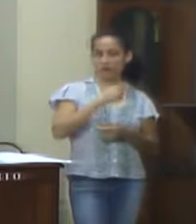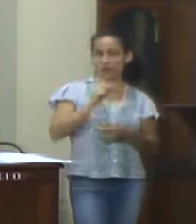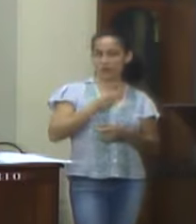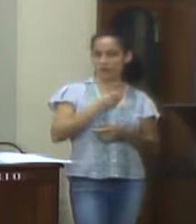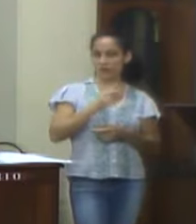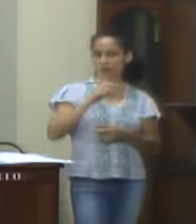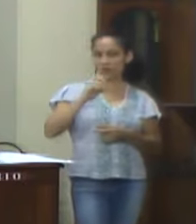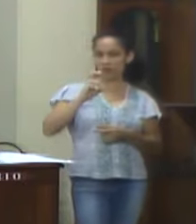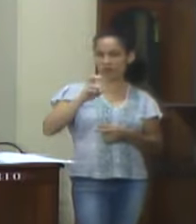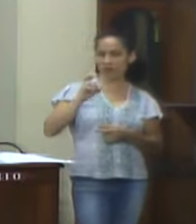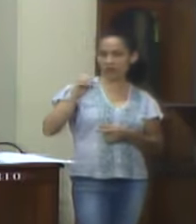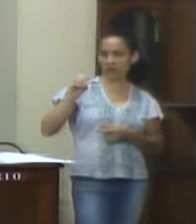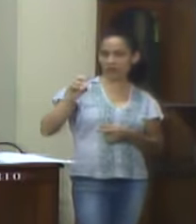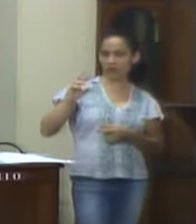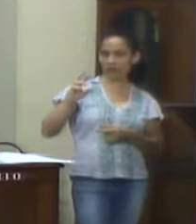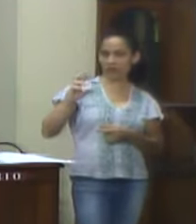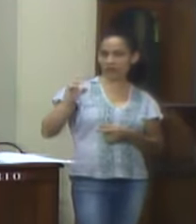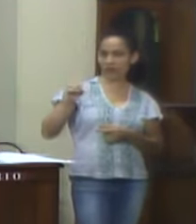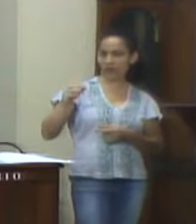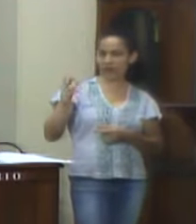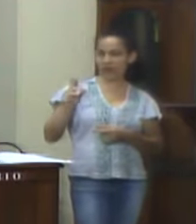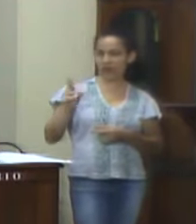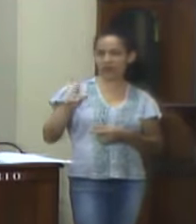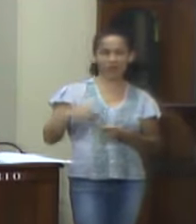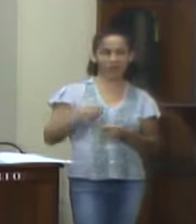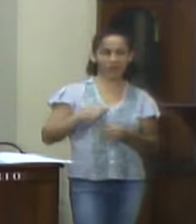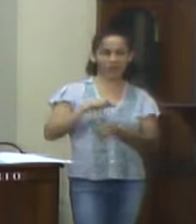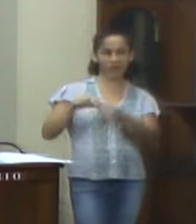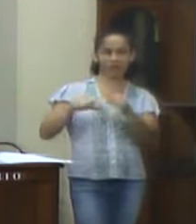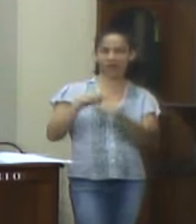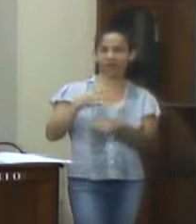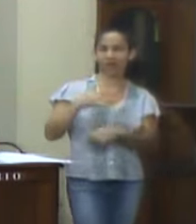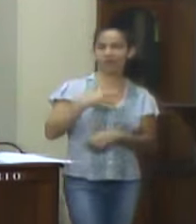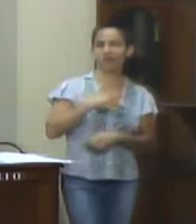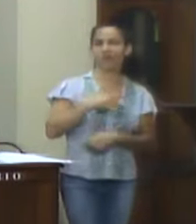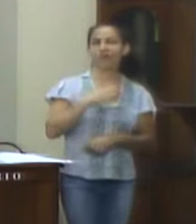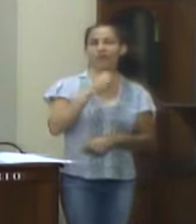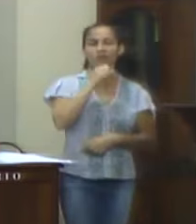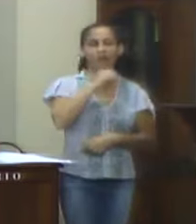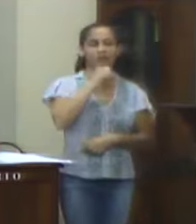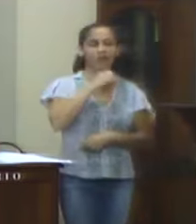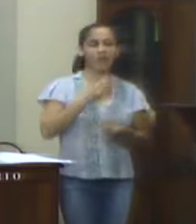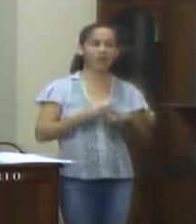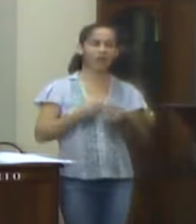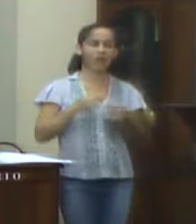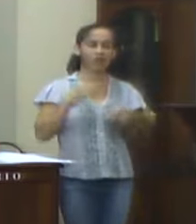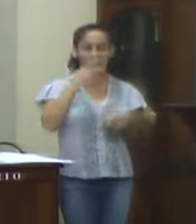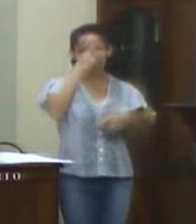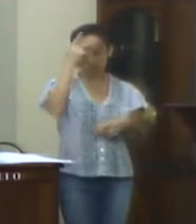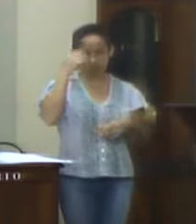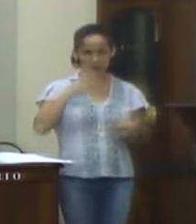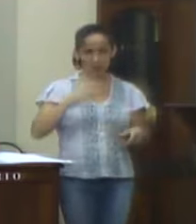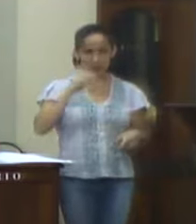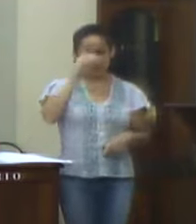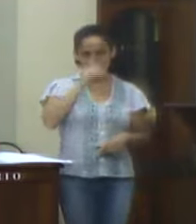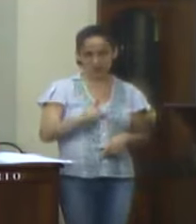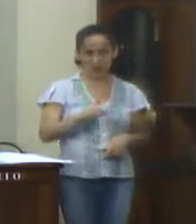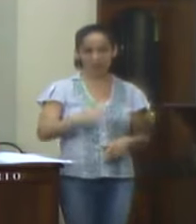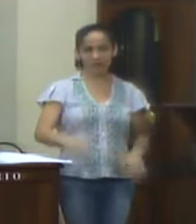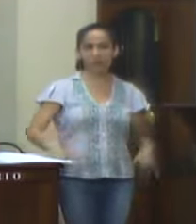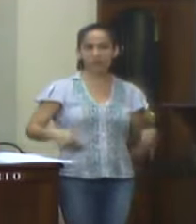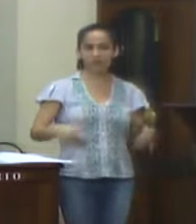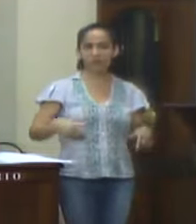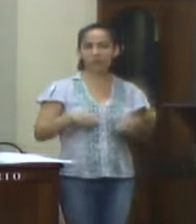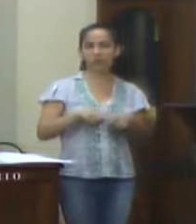.550 reais, deverá ser transferida para a saúde do idoso e pessoas com deficiência. Projeto este